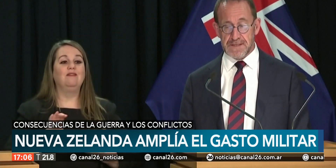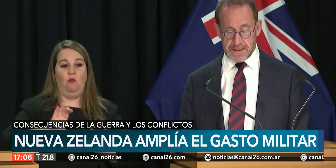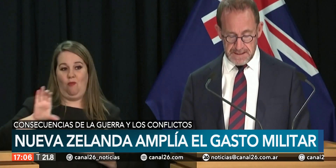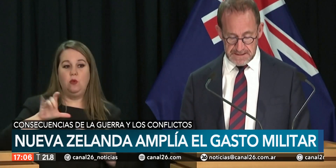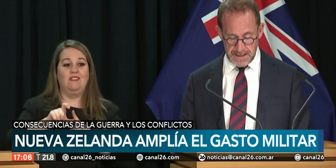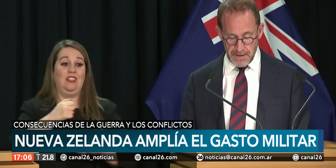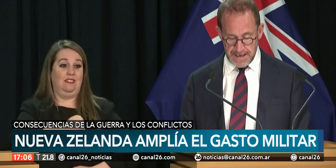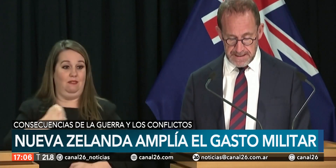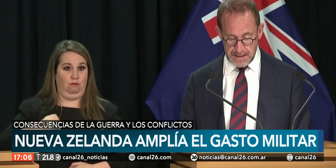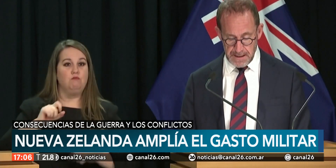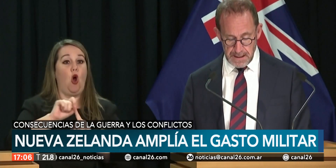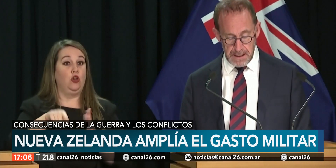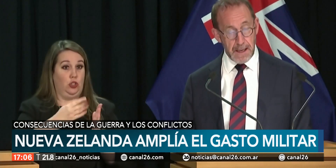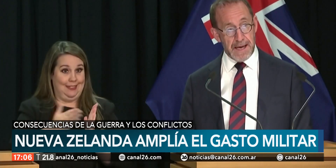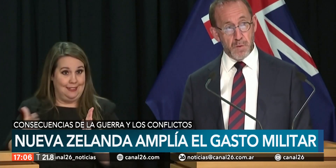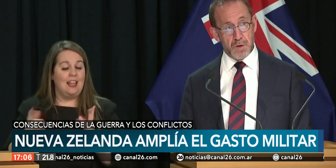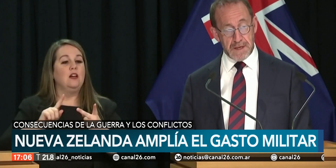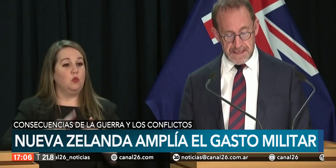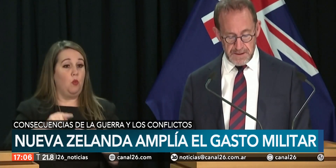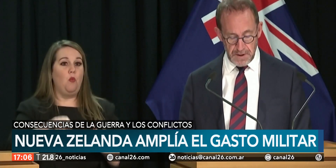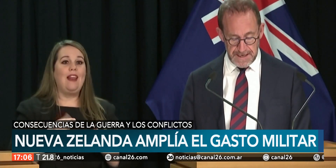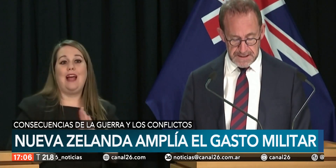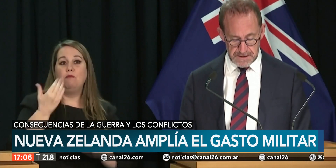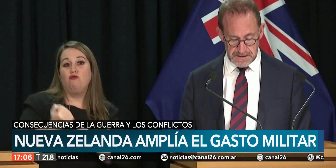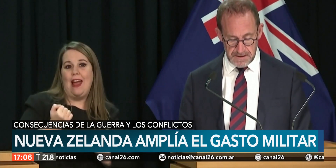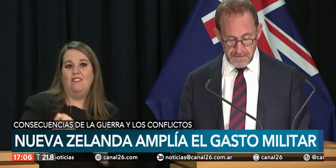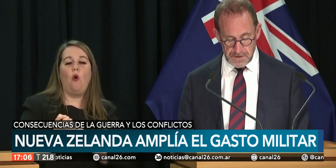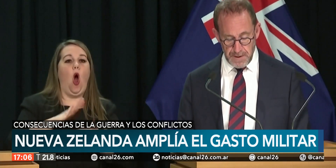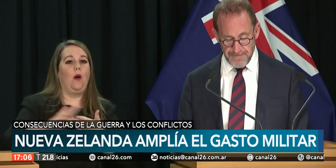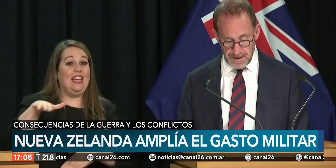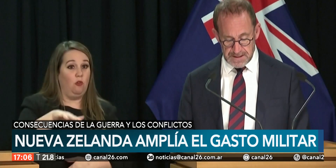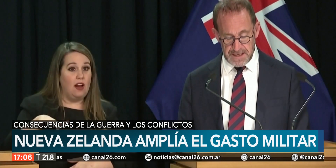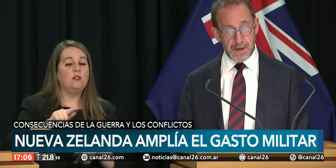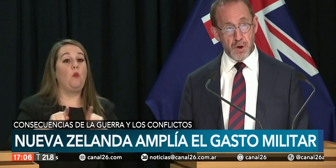Nueva Zelanda con una capacidad de vigilancia aérea limitada.